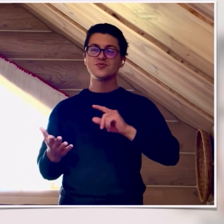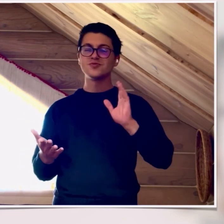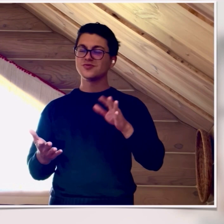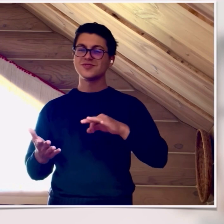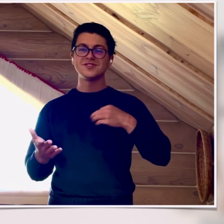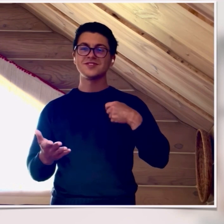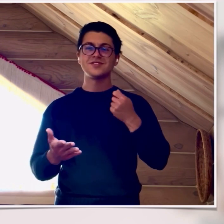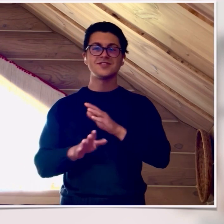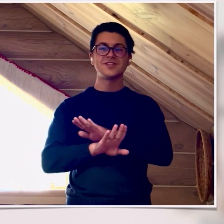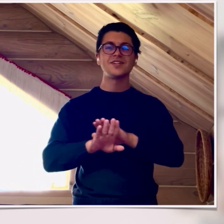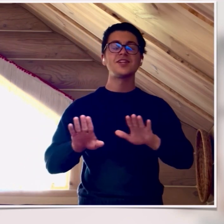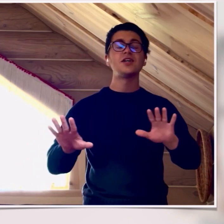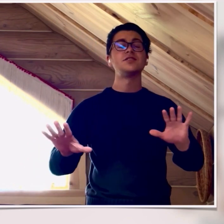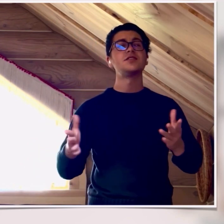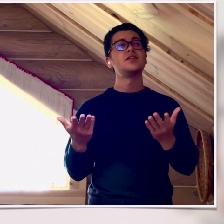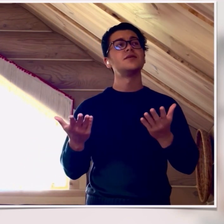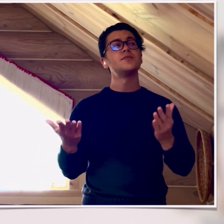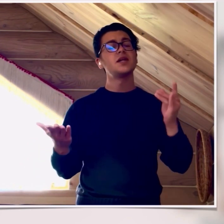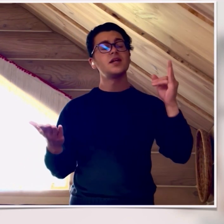все будет не зря